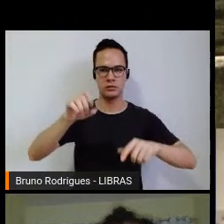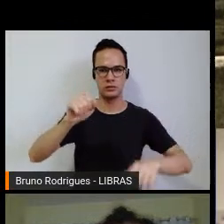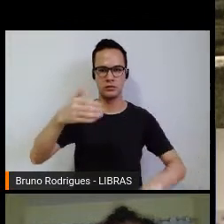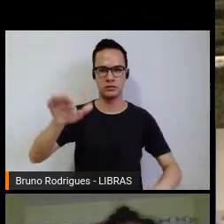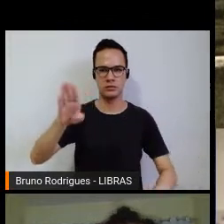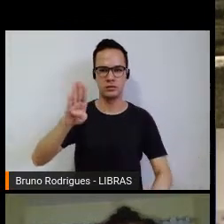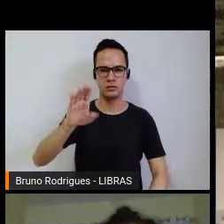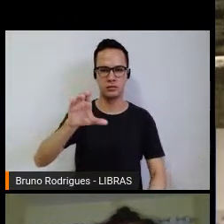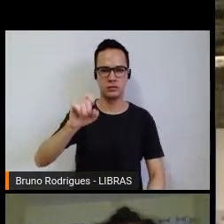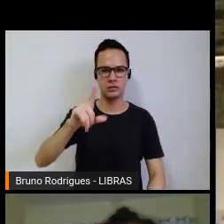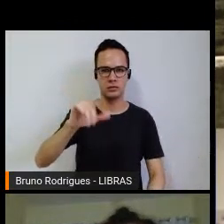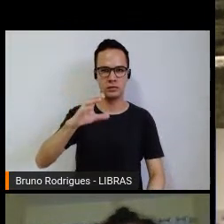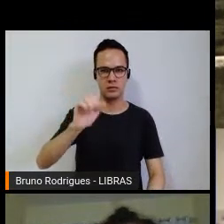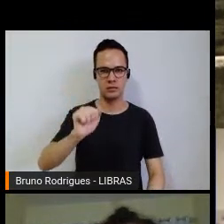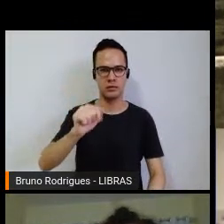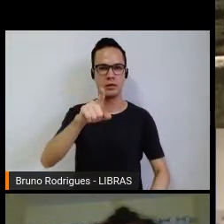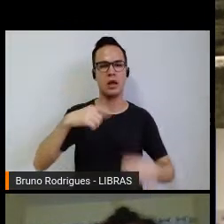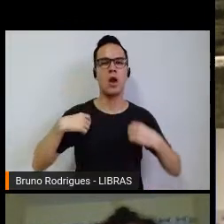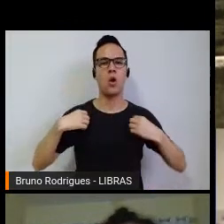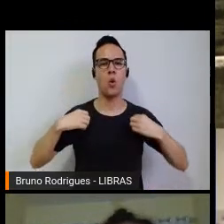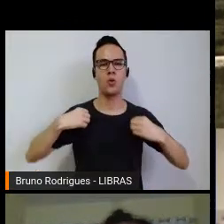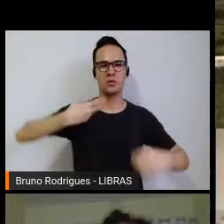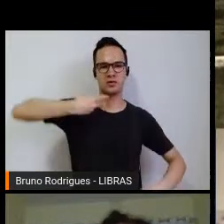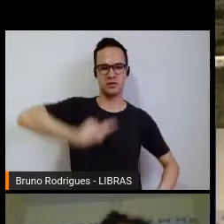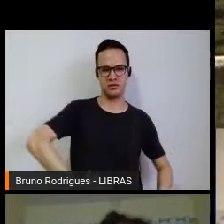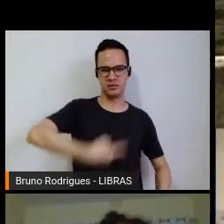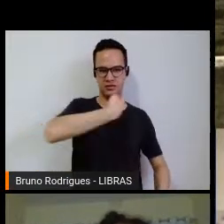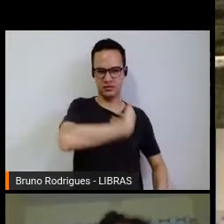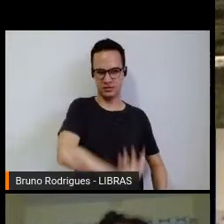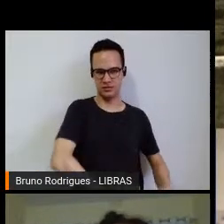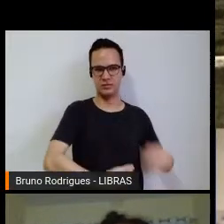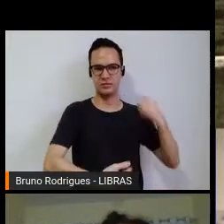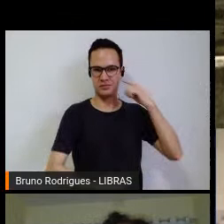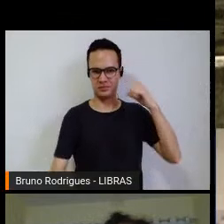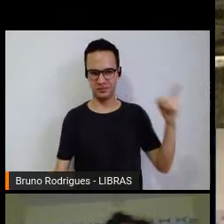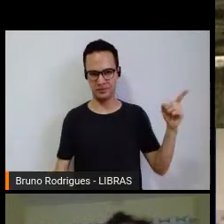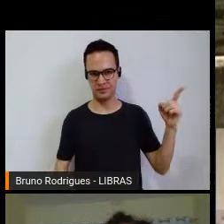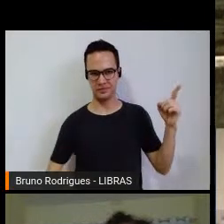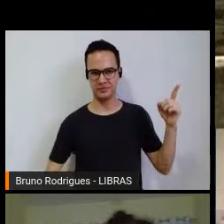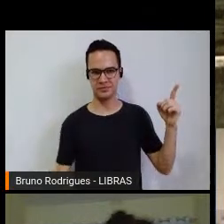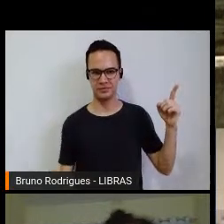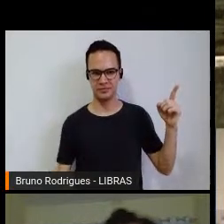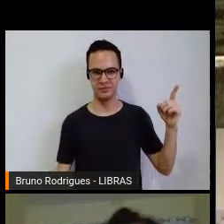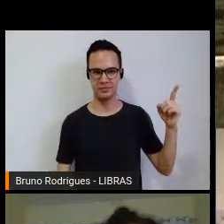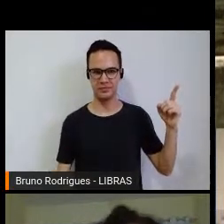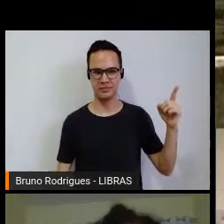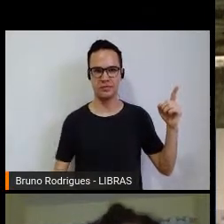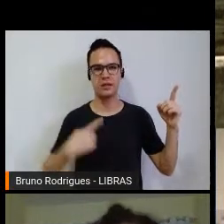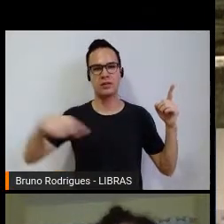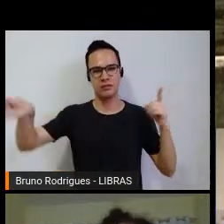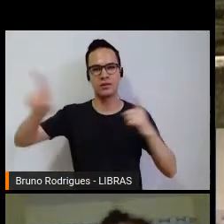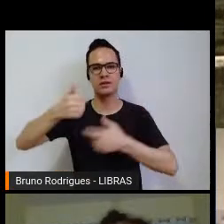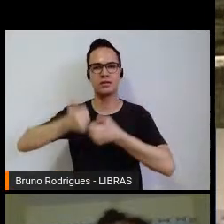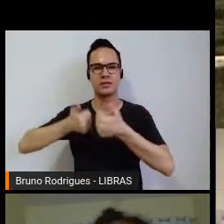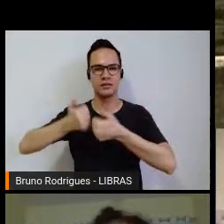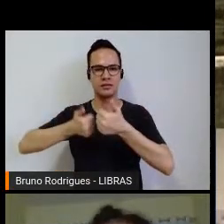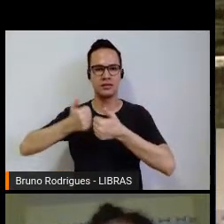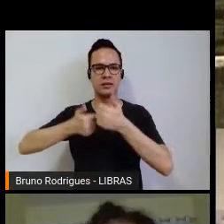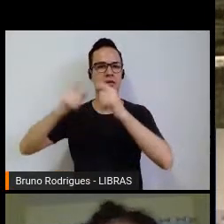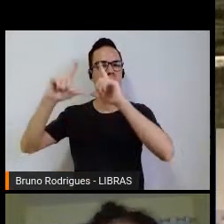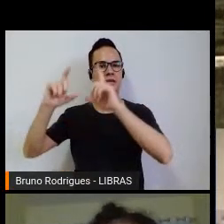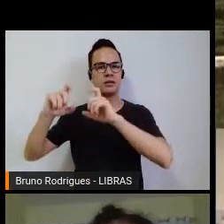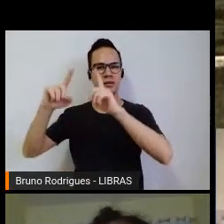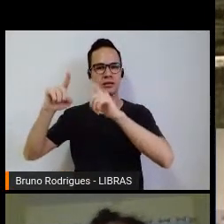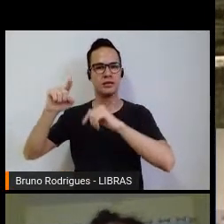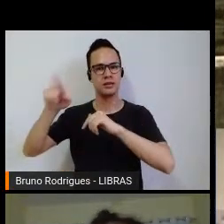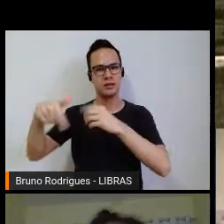de uniforme no meio dessas outras duas meninas, indo para um jogo, elas tiraram essa foto,